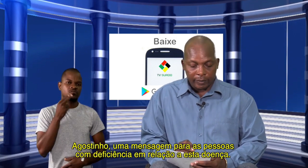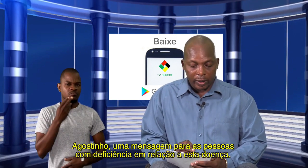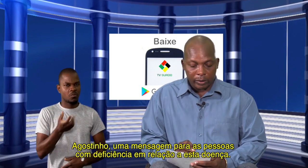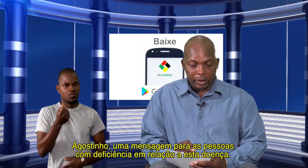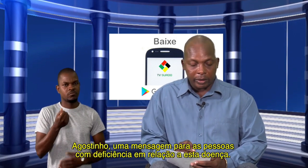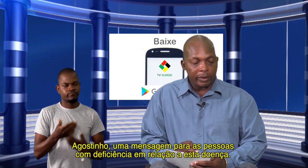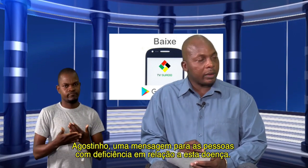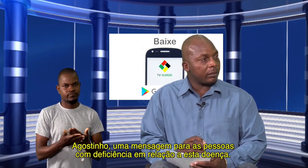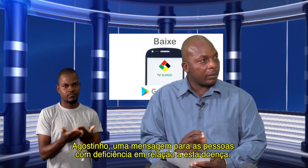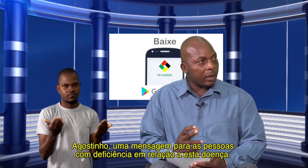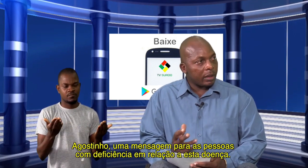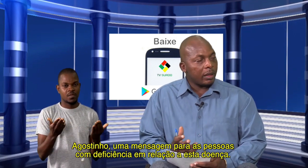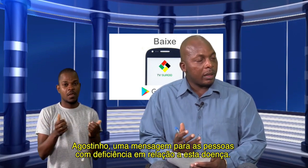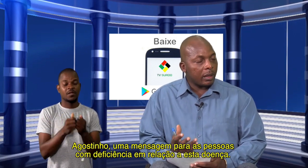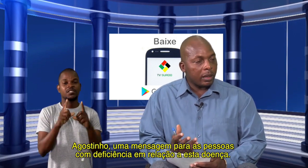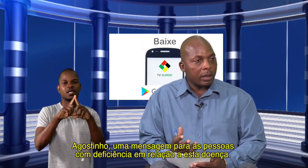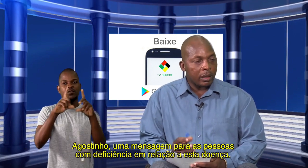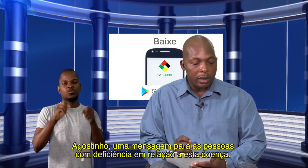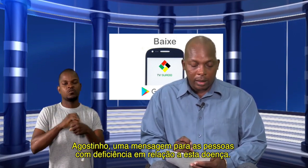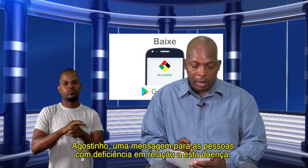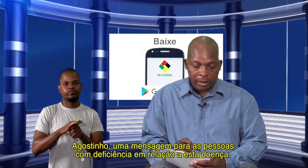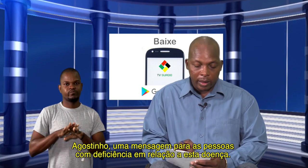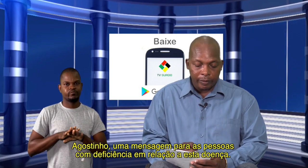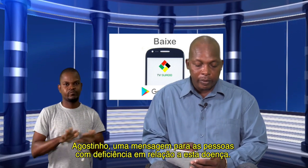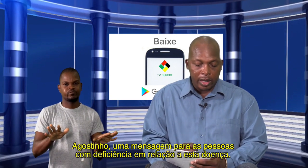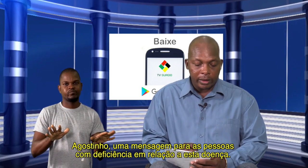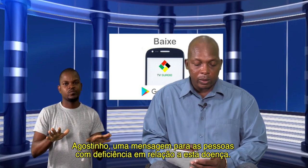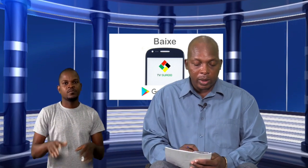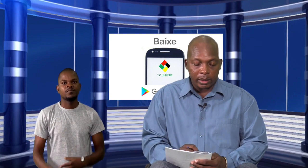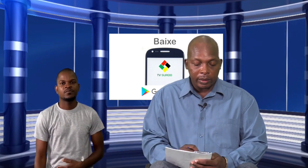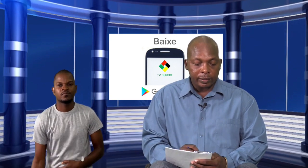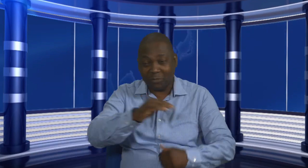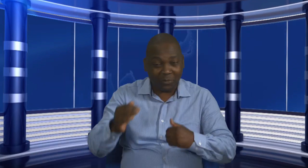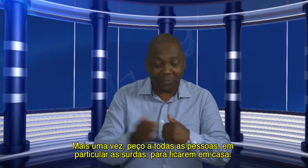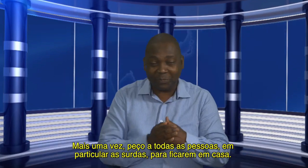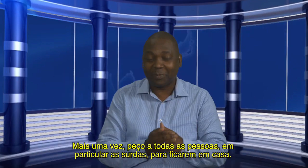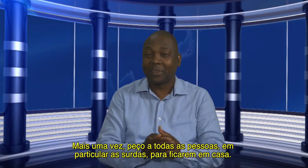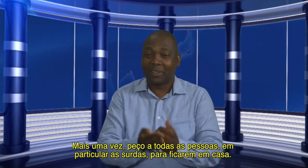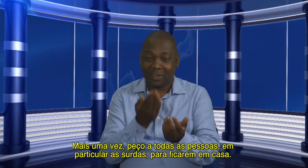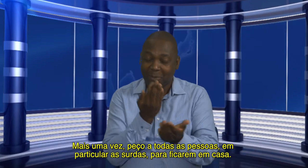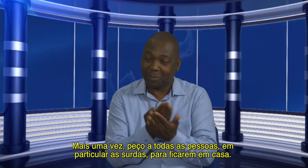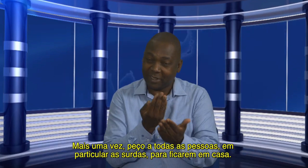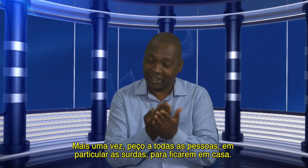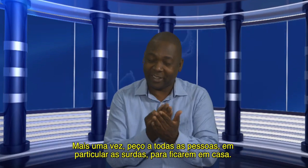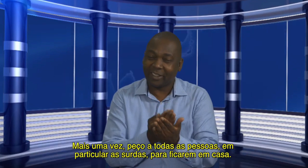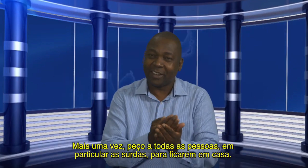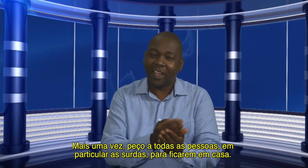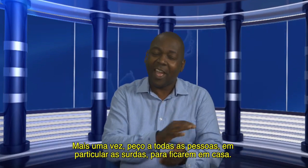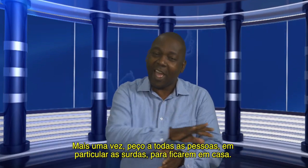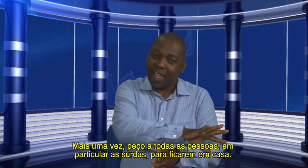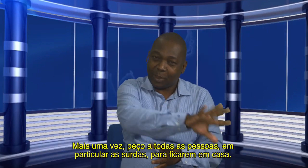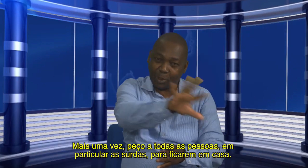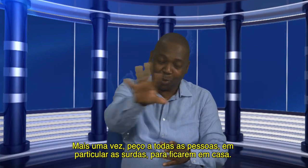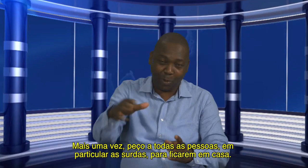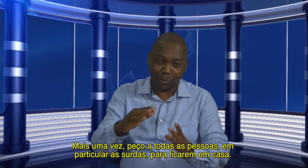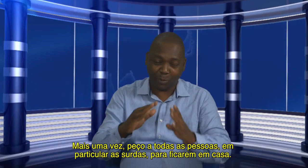auditiva em relação a esta doença. Gostaria de falar mais uma vez e pedir a